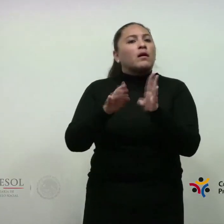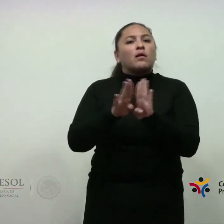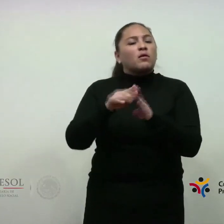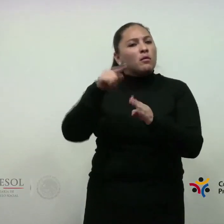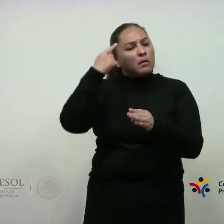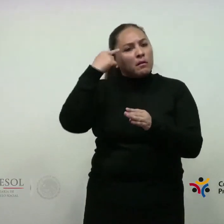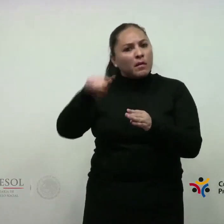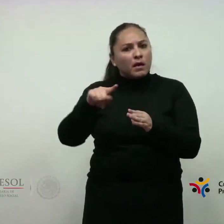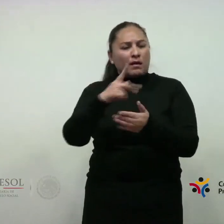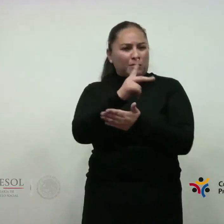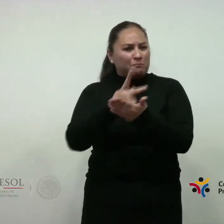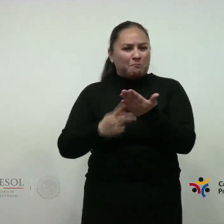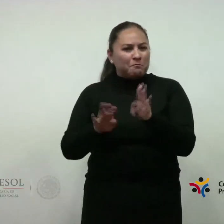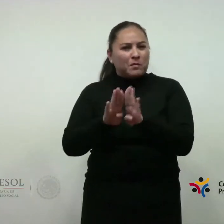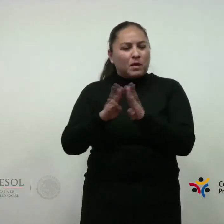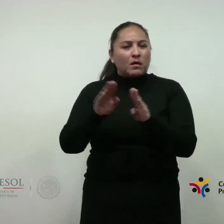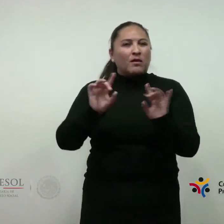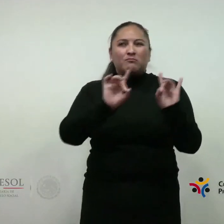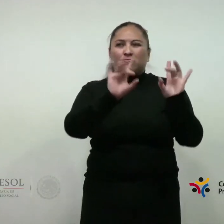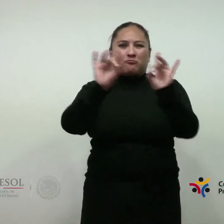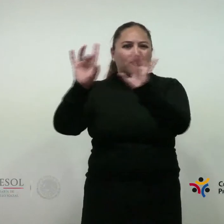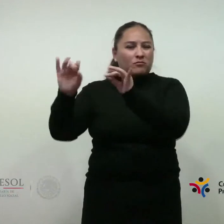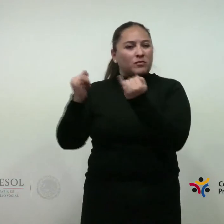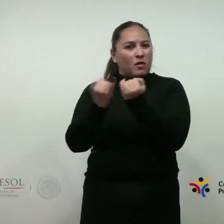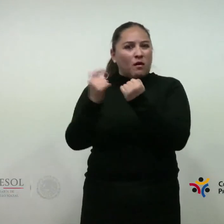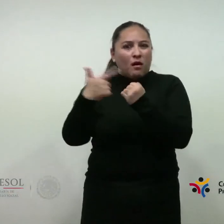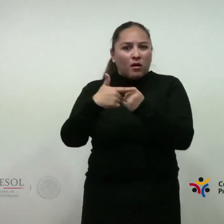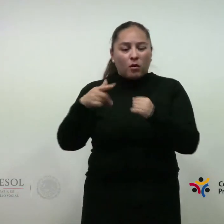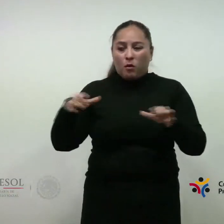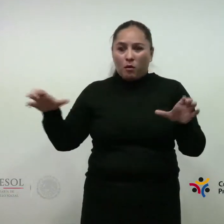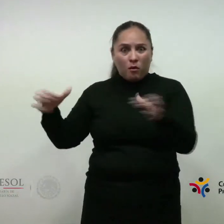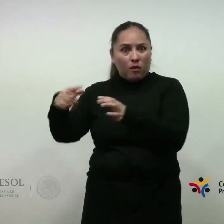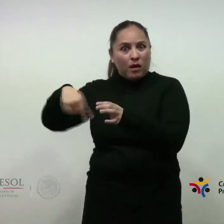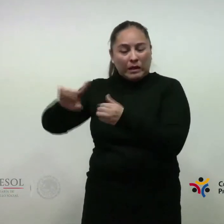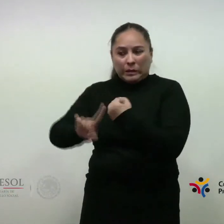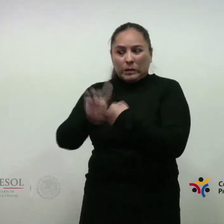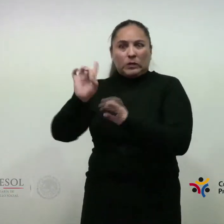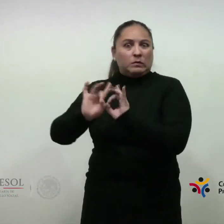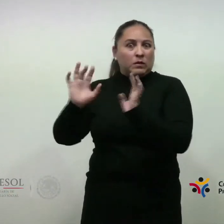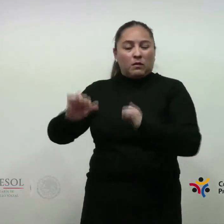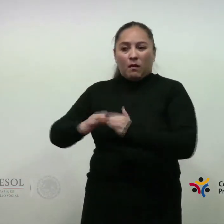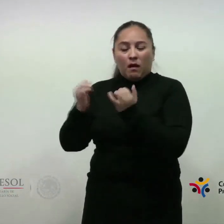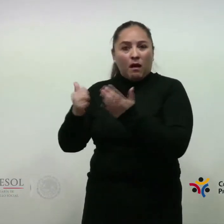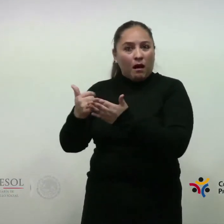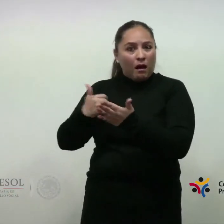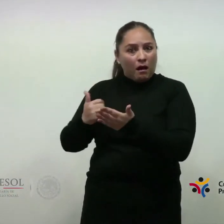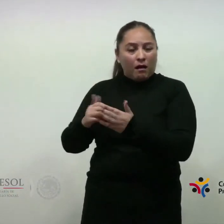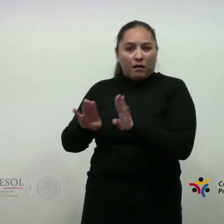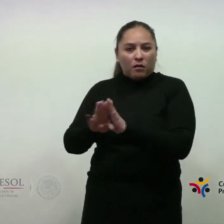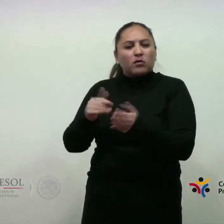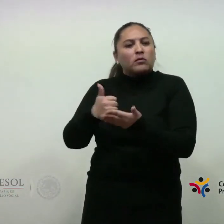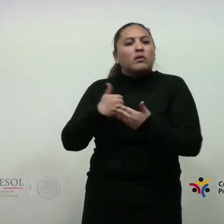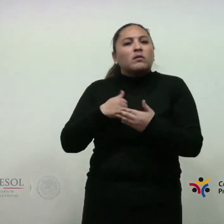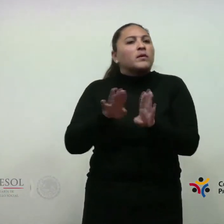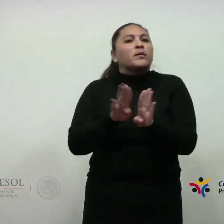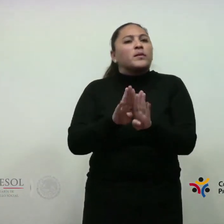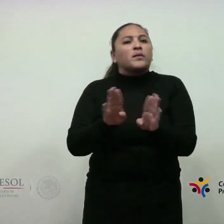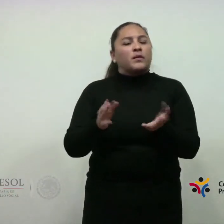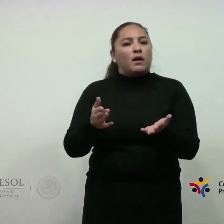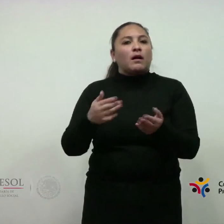emergencia que se den por fenómenos naturales o que pongan en riesgo a las poblaciones. B. ¿Qué necesito para que me apoyen? B. Para